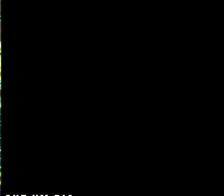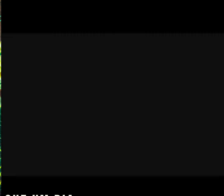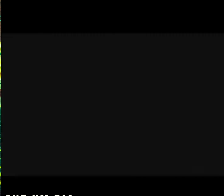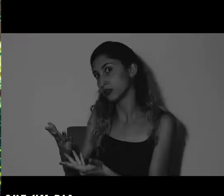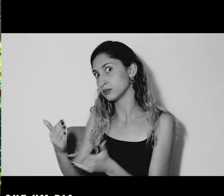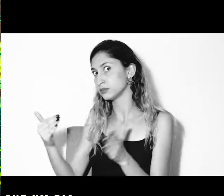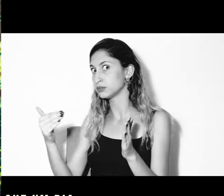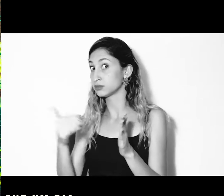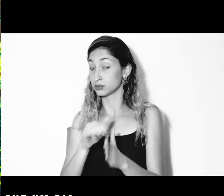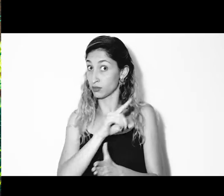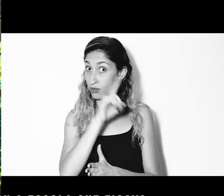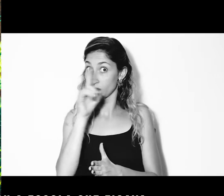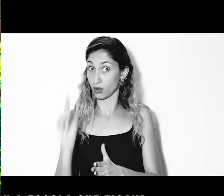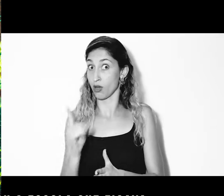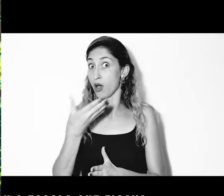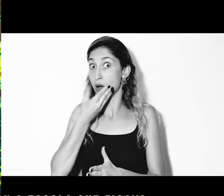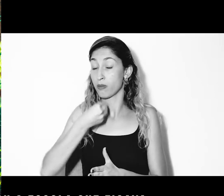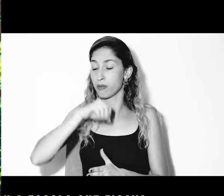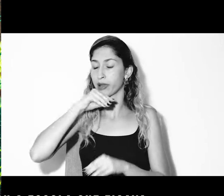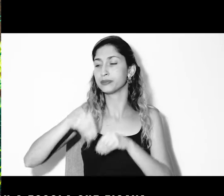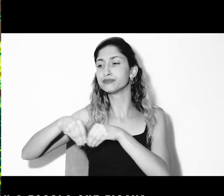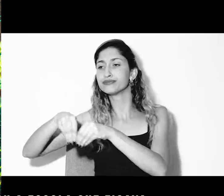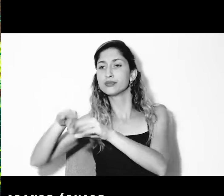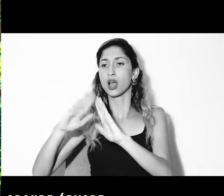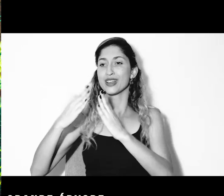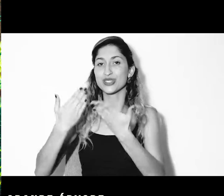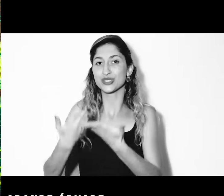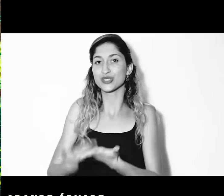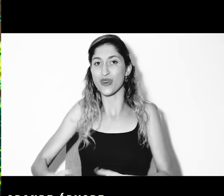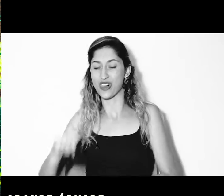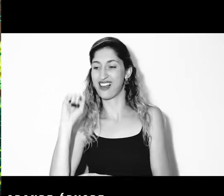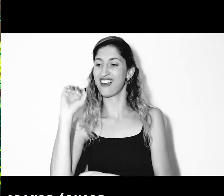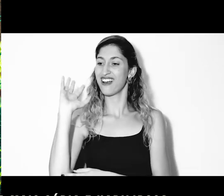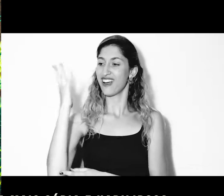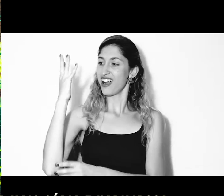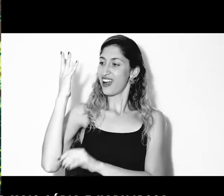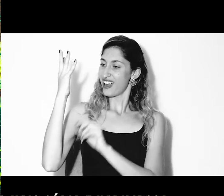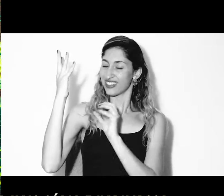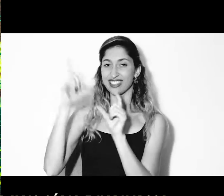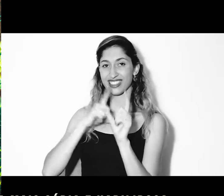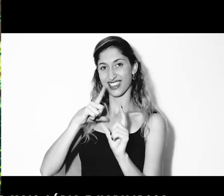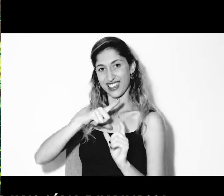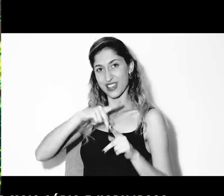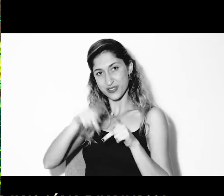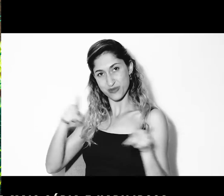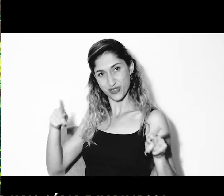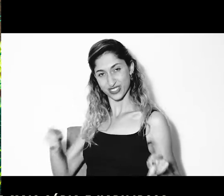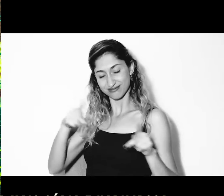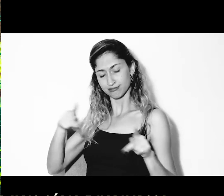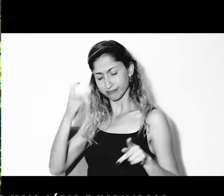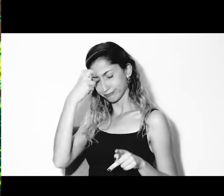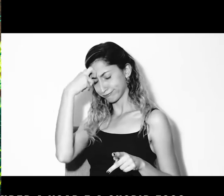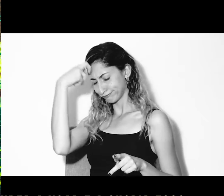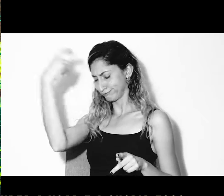Até que um dia, seu pai o levou à escola que ficava sobre a grande árvore. Com a professora mais sábia e